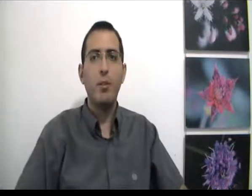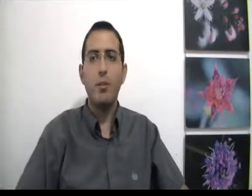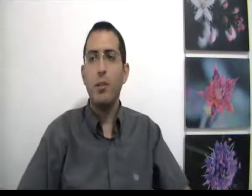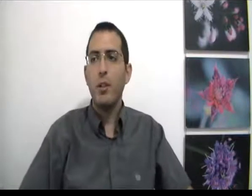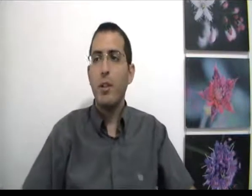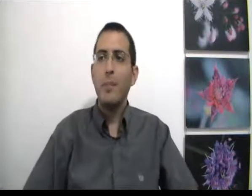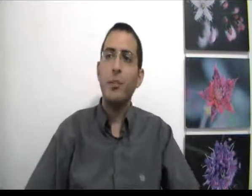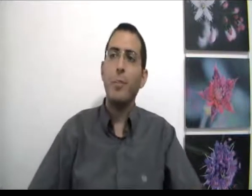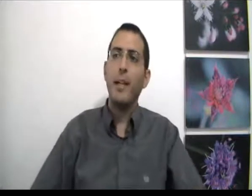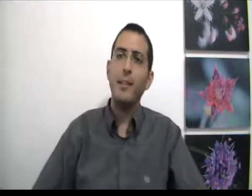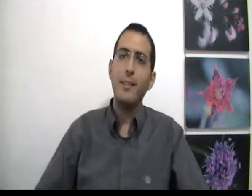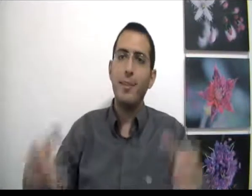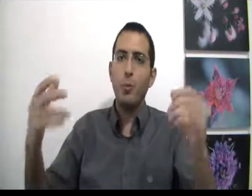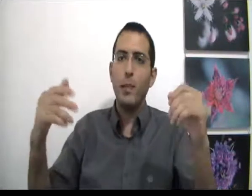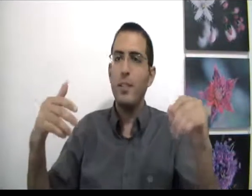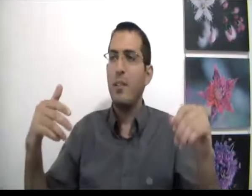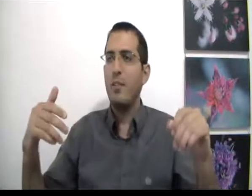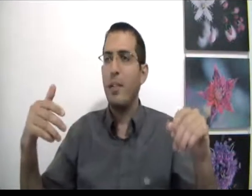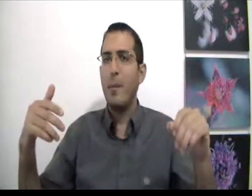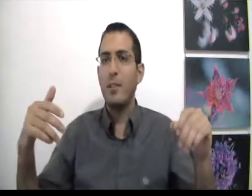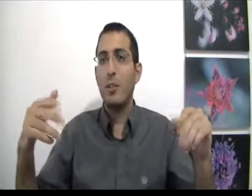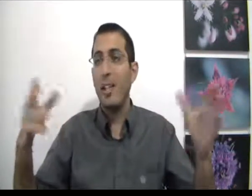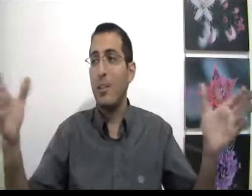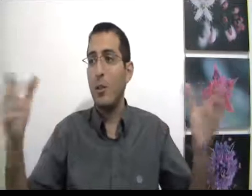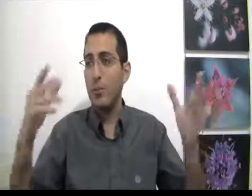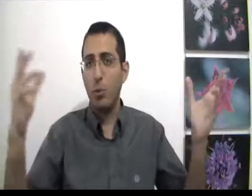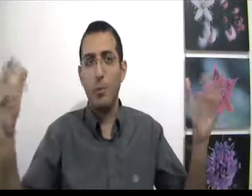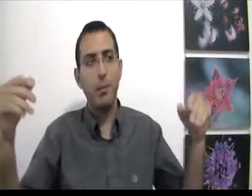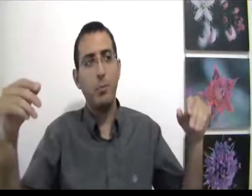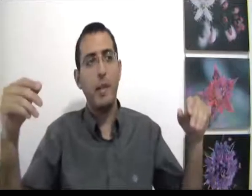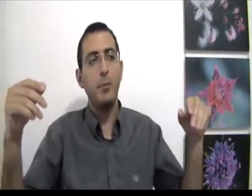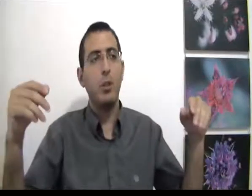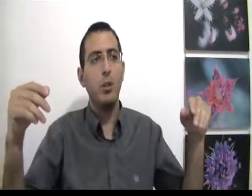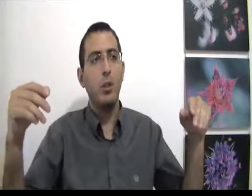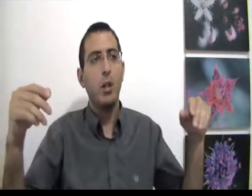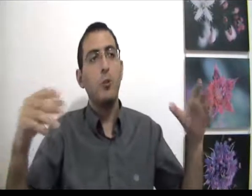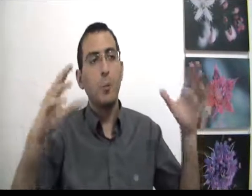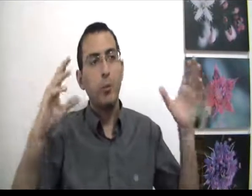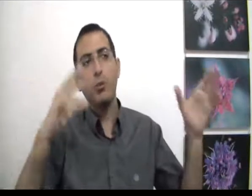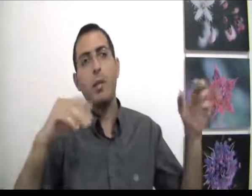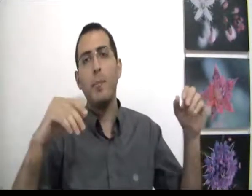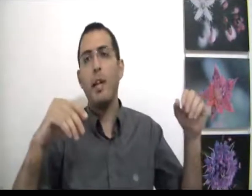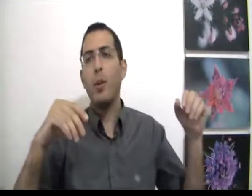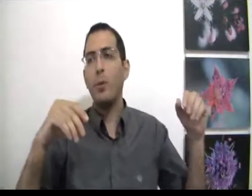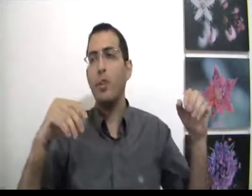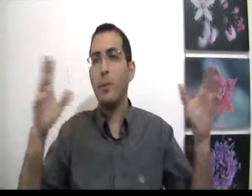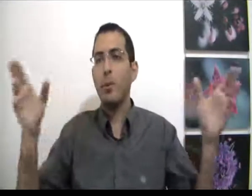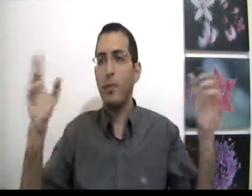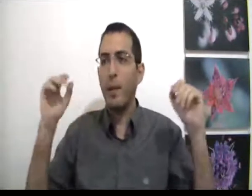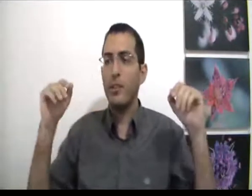או לא מה זאת אומרת? אני אתן את הדוגמה שכל אחד יכול למצוא דוגמה כזאת בחיים שלו שהוא בטוח שהוא הולך בדרך כלשהי ובסוף מתבייחה